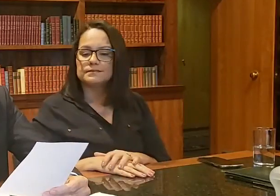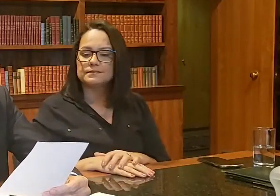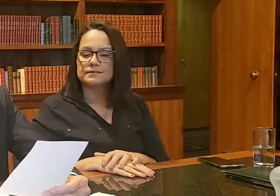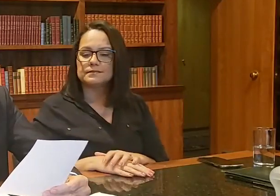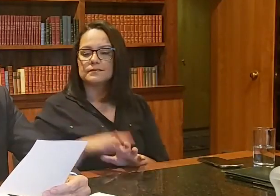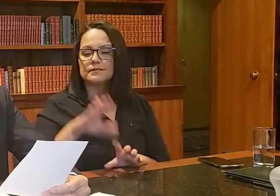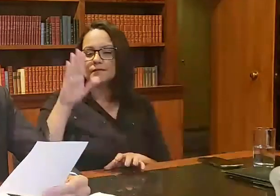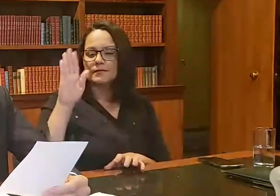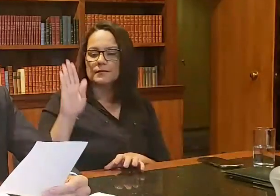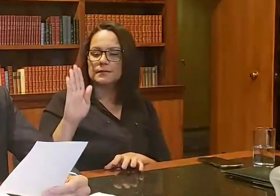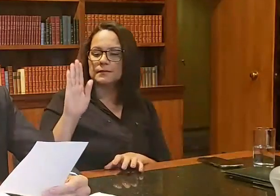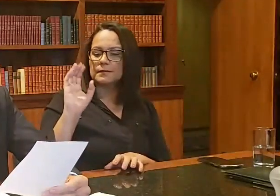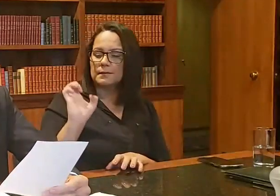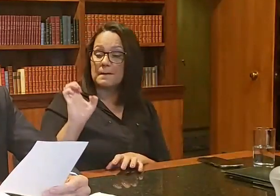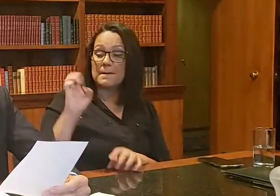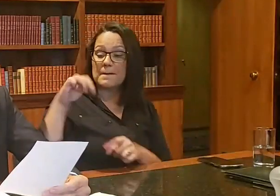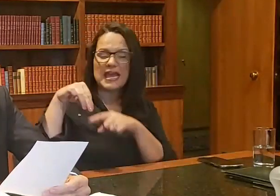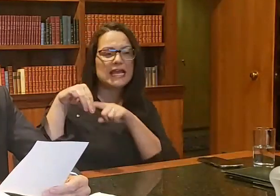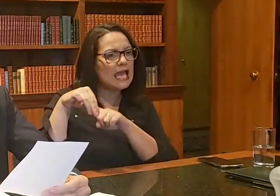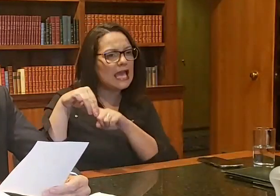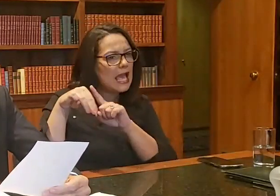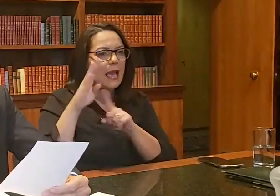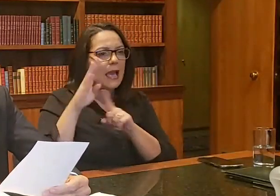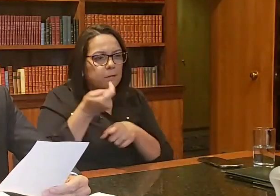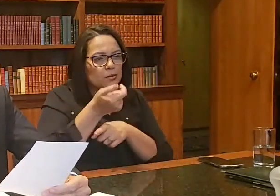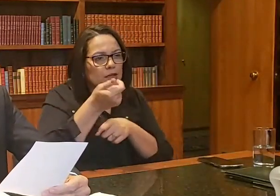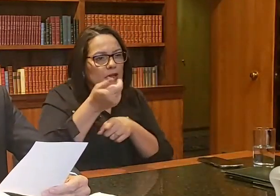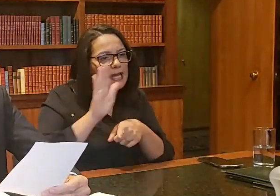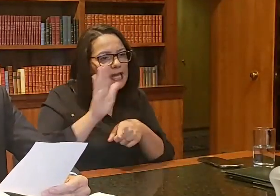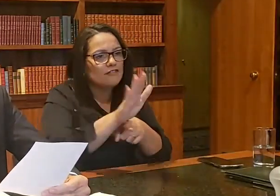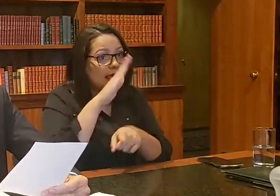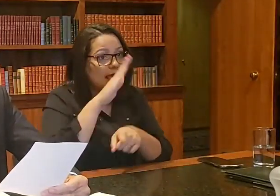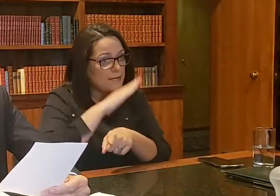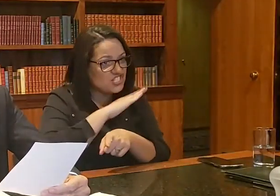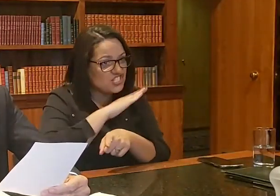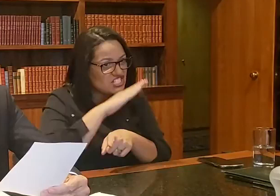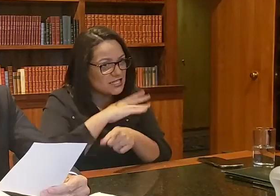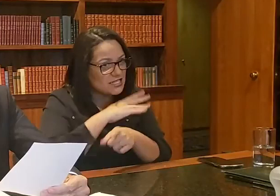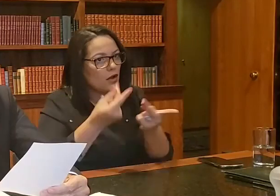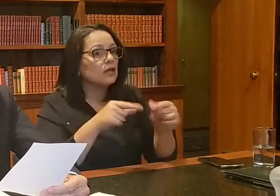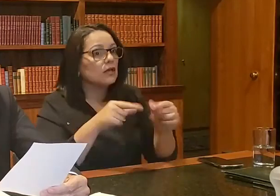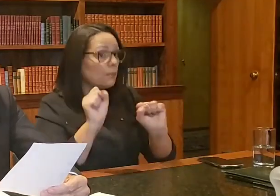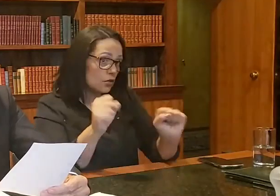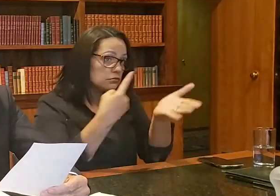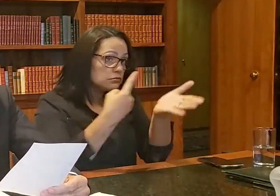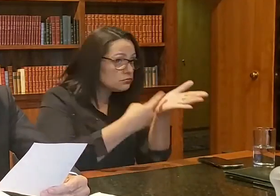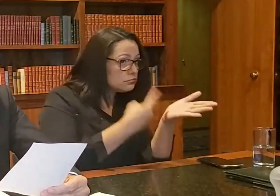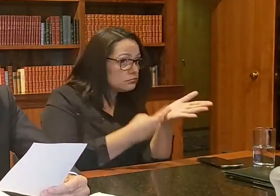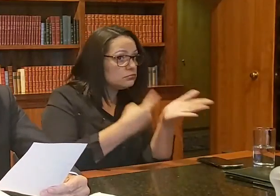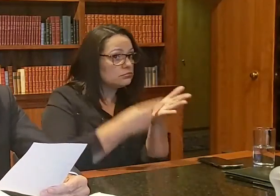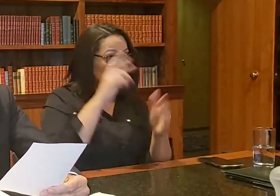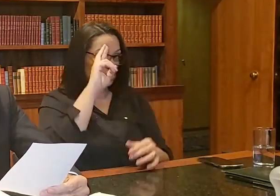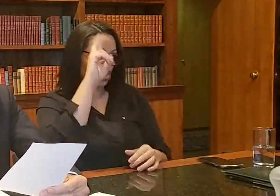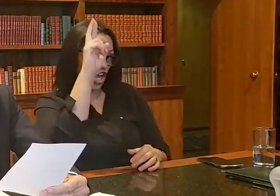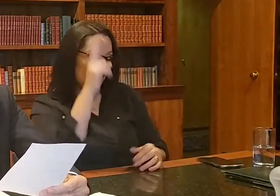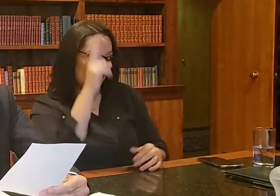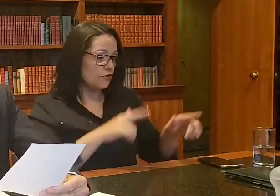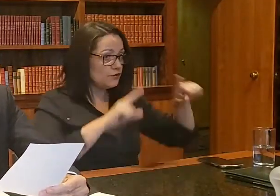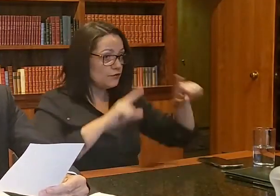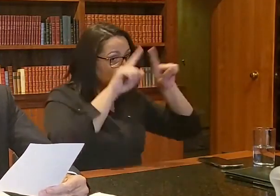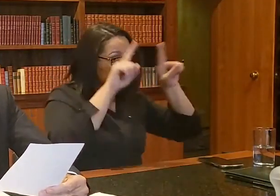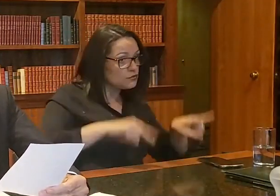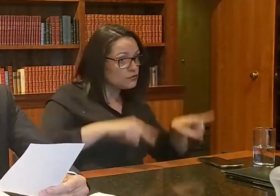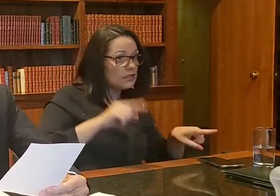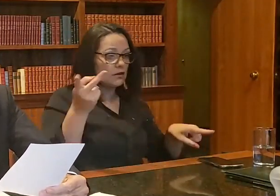um benefício emergencial também, que permite acordos entre patrões e empregados, está na eminência de sair,